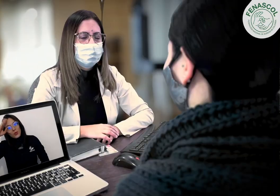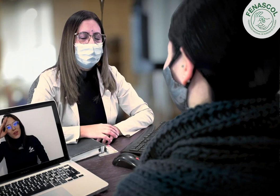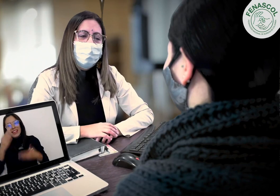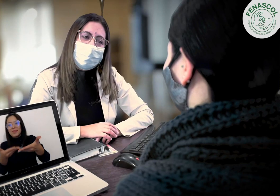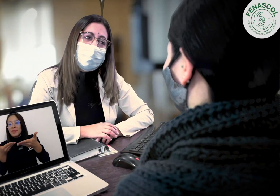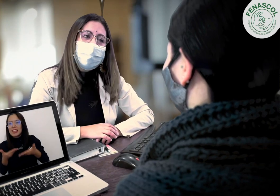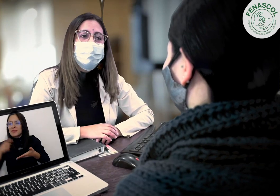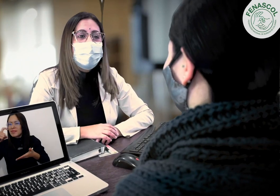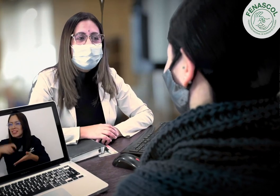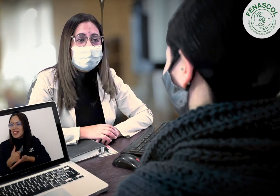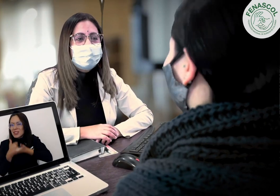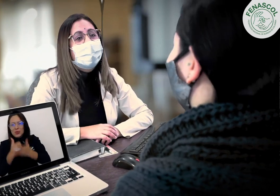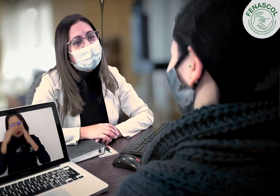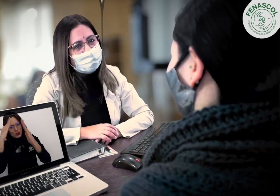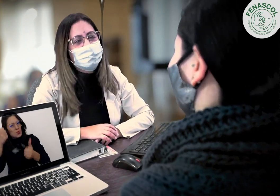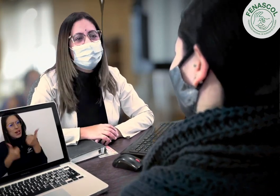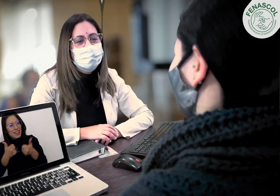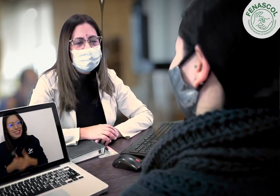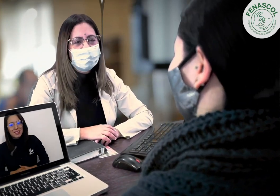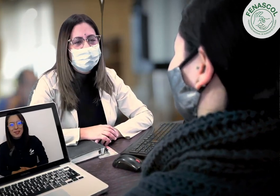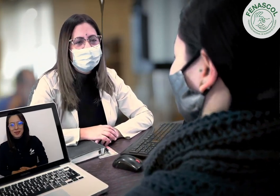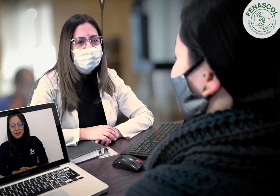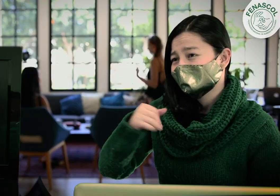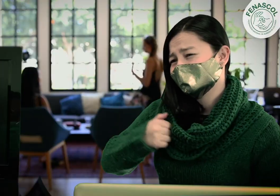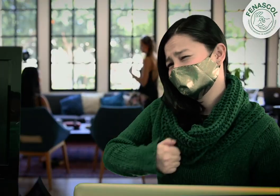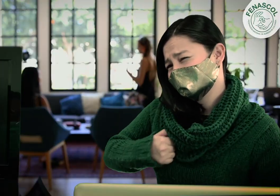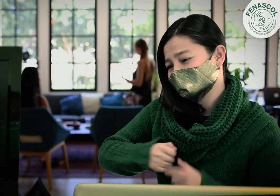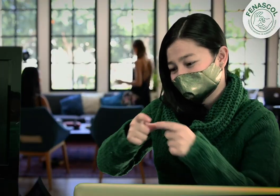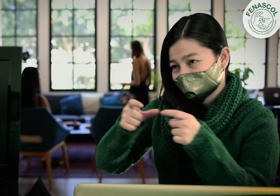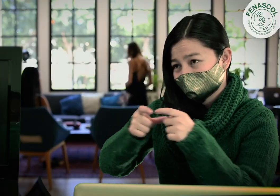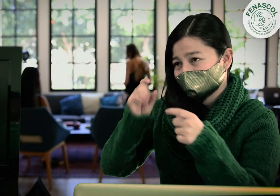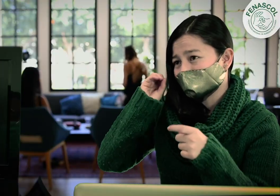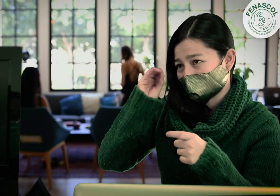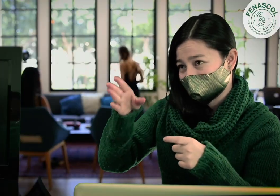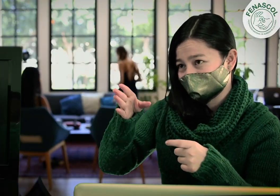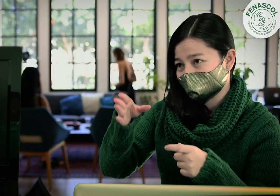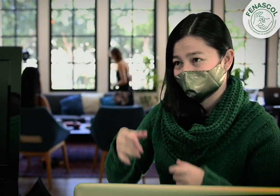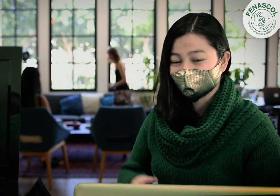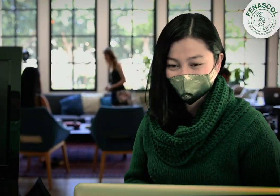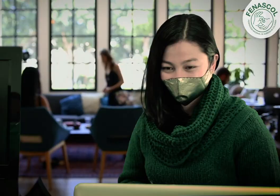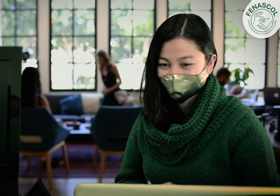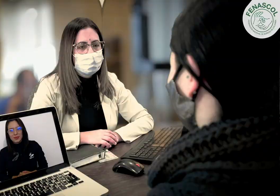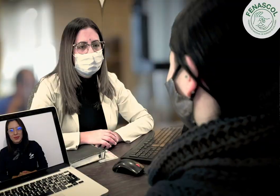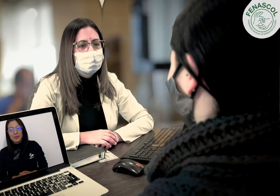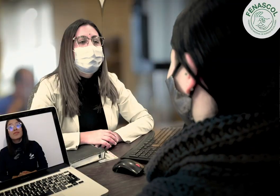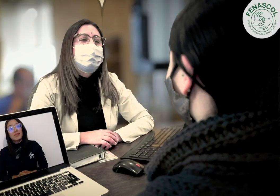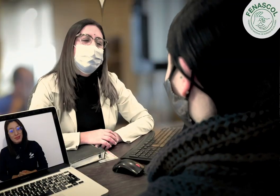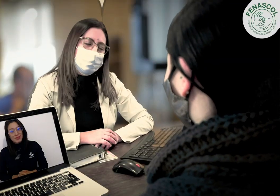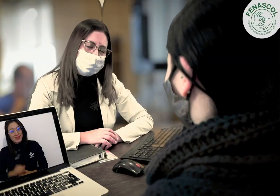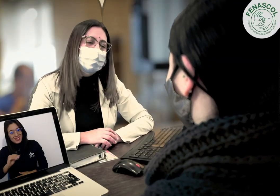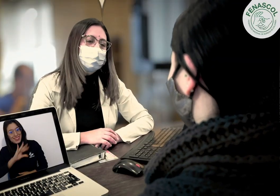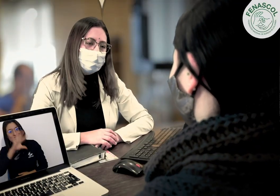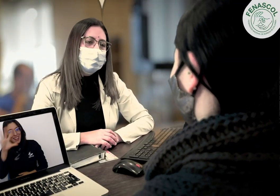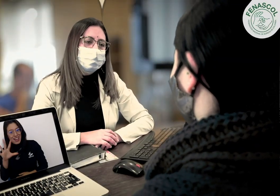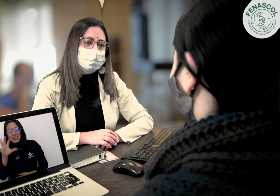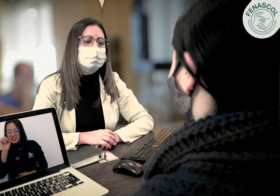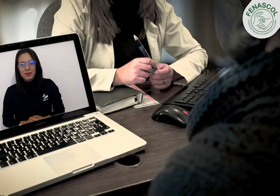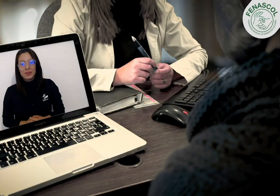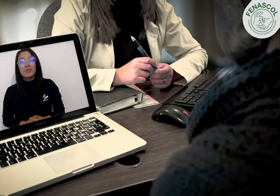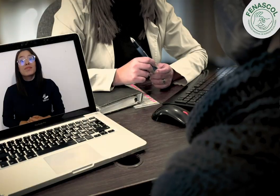Hola, bienvenida a su banco, ¿en qué le puedo ayudar? Por favor, ¿necesito sacar una tarjeta y una cuenta bancaria? Claro que sí, con mucho